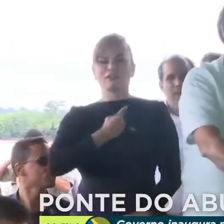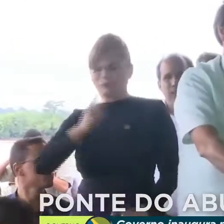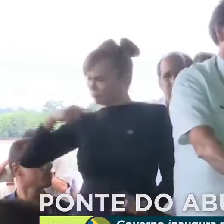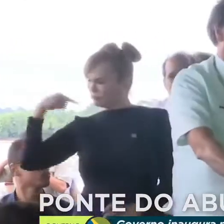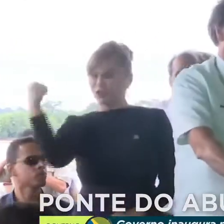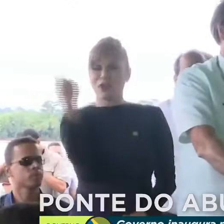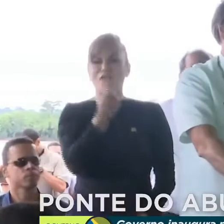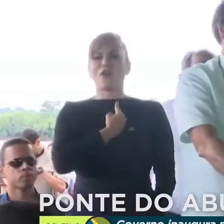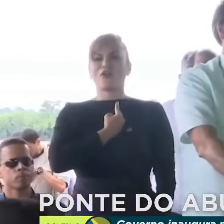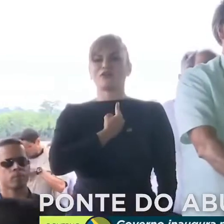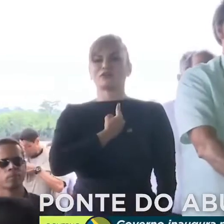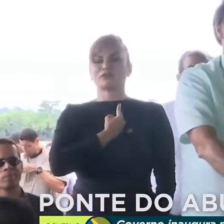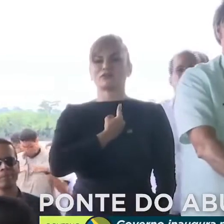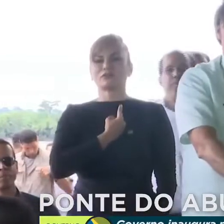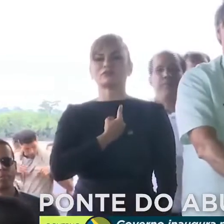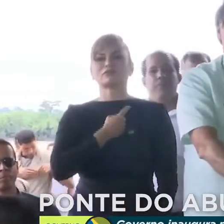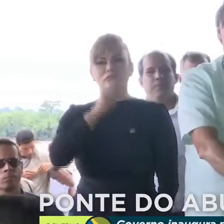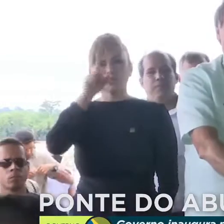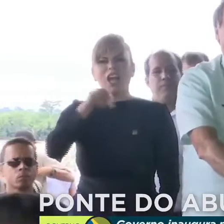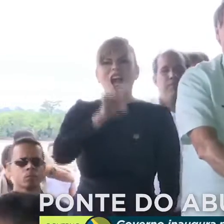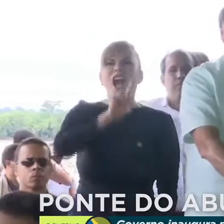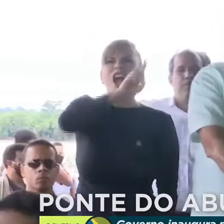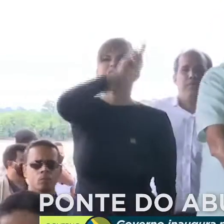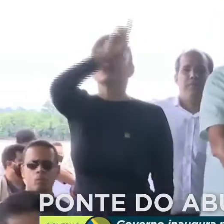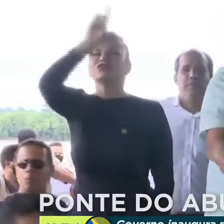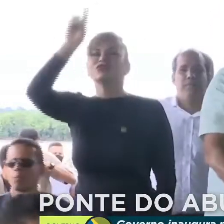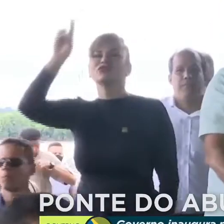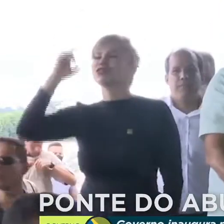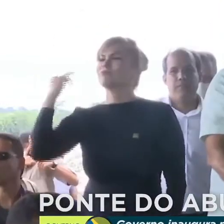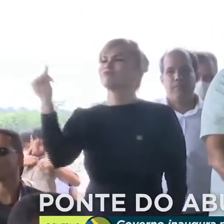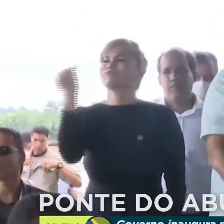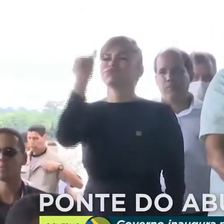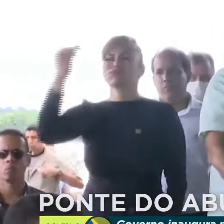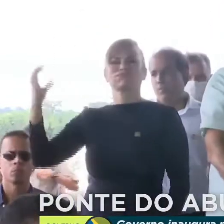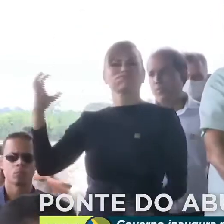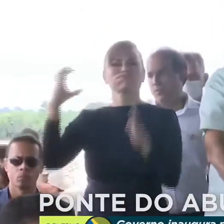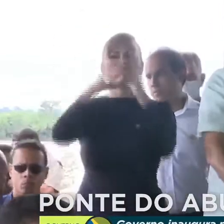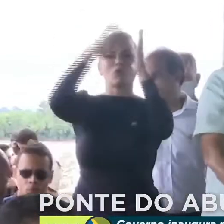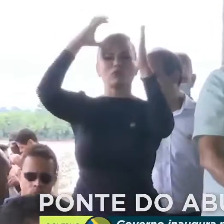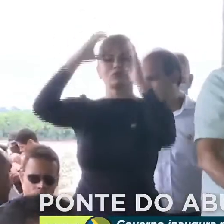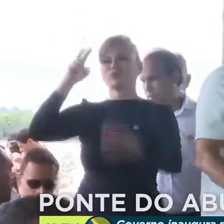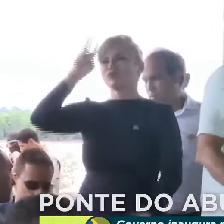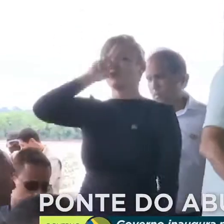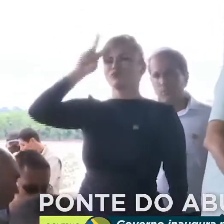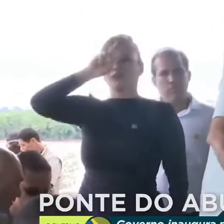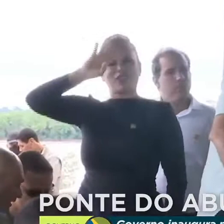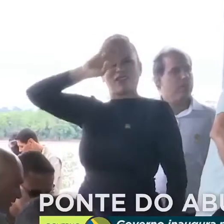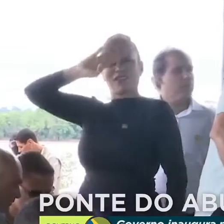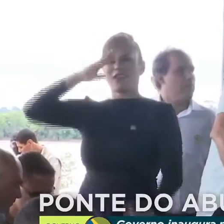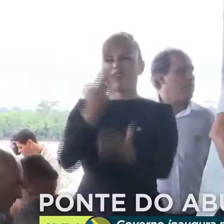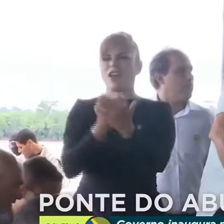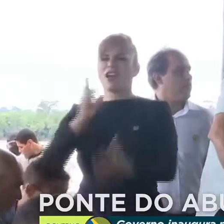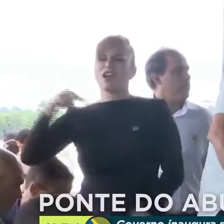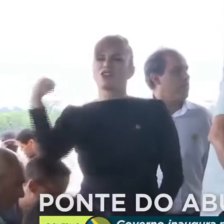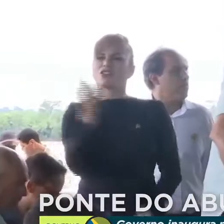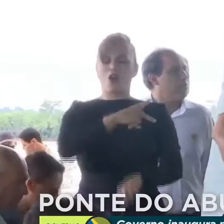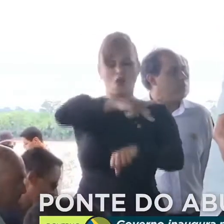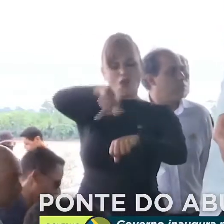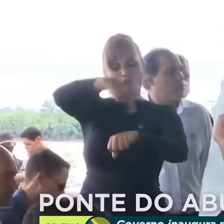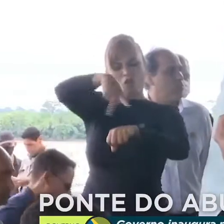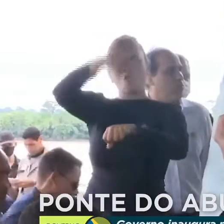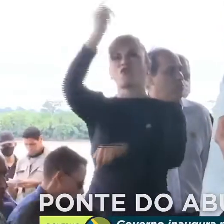nós! Este é um dia histórico. Eu acredito no nosso país. Eu